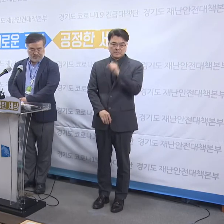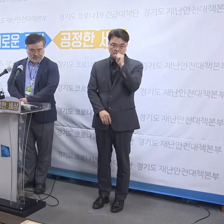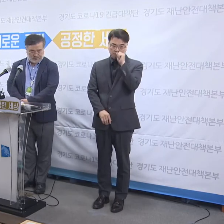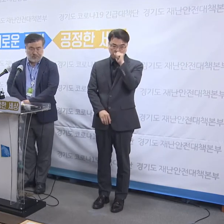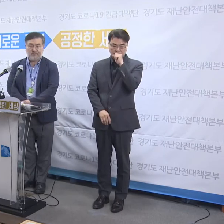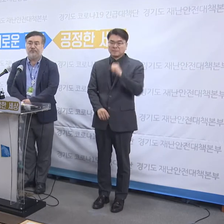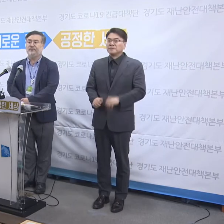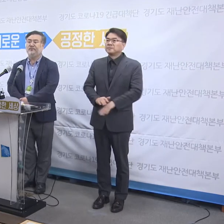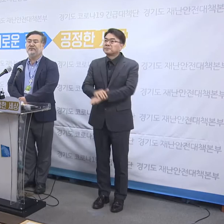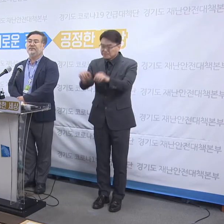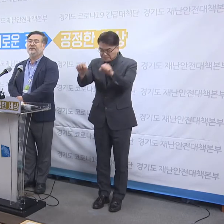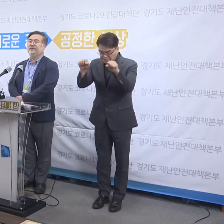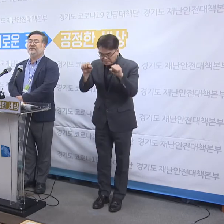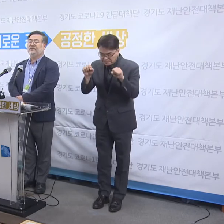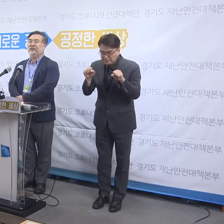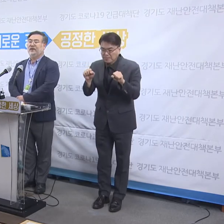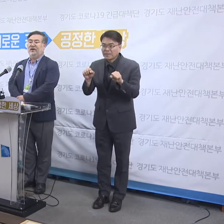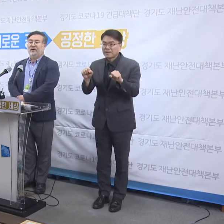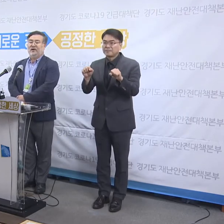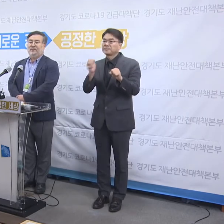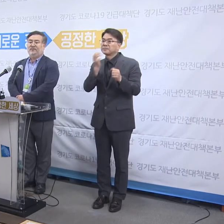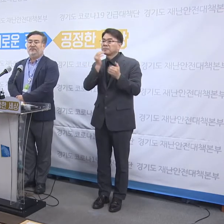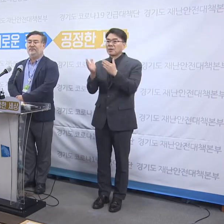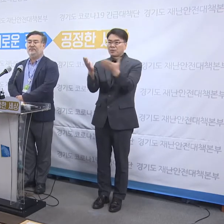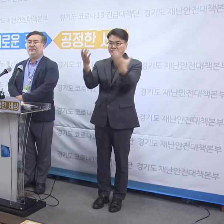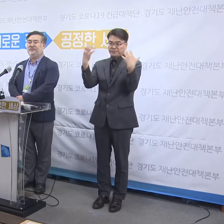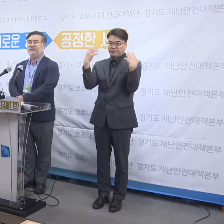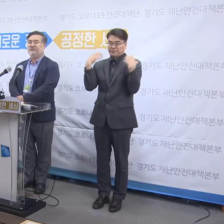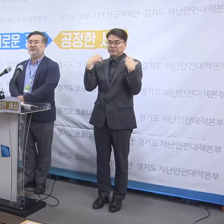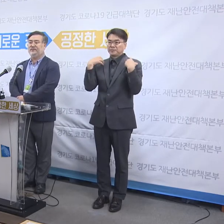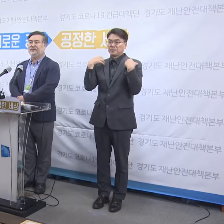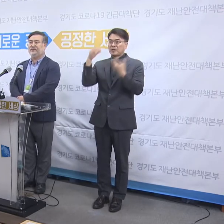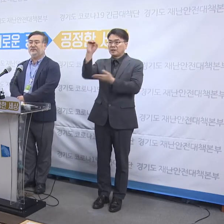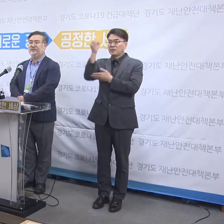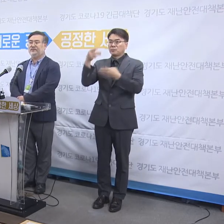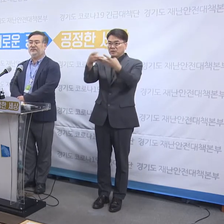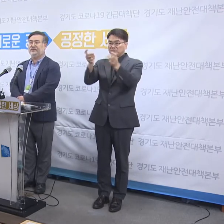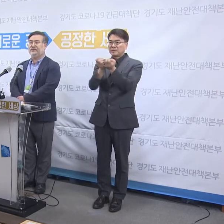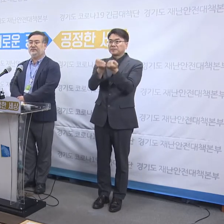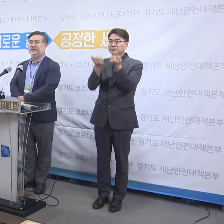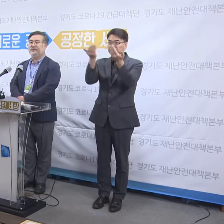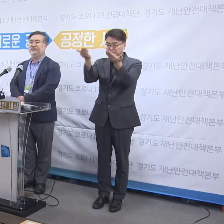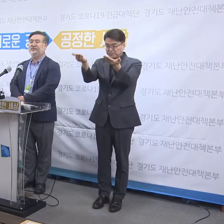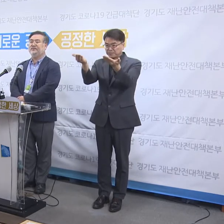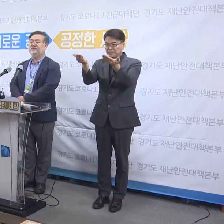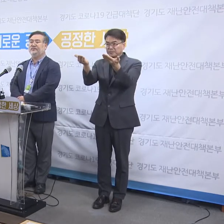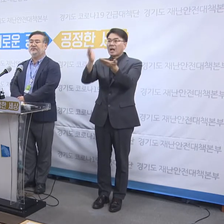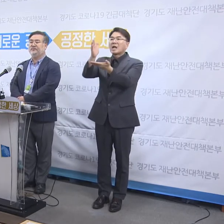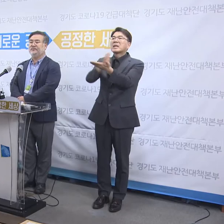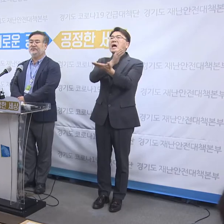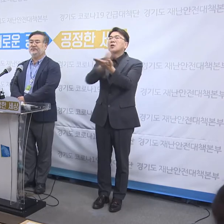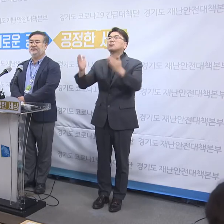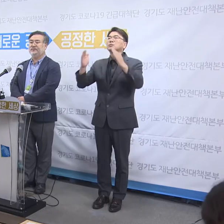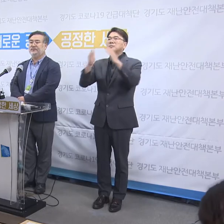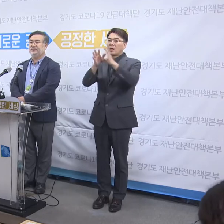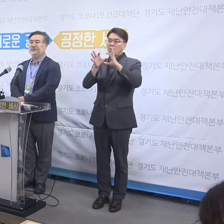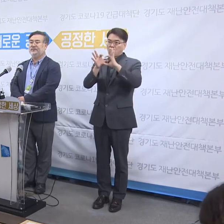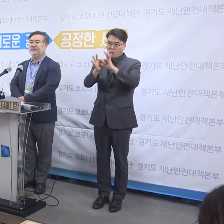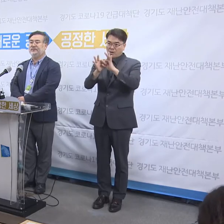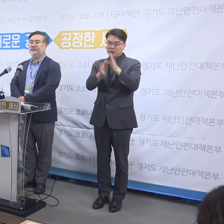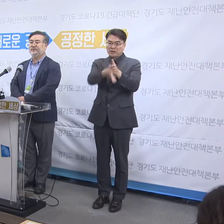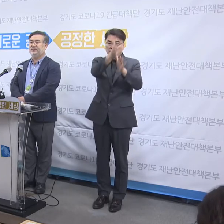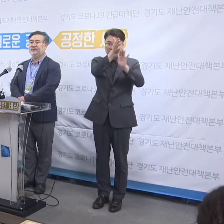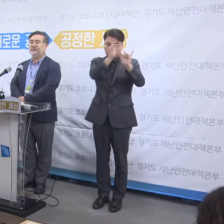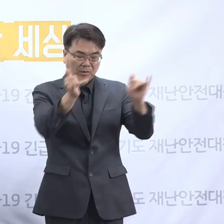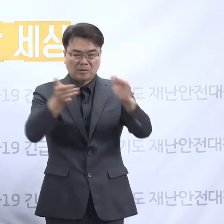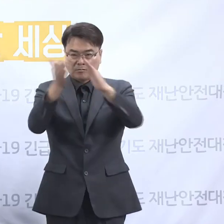안녕하십니까. 진행을 맡은 신문팀자 민용우입니다. 오늘은 나눔의지 민간합동조사단 조사결과